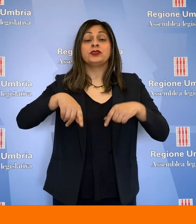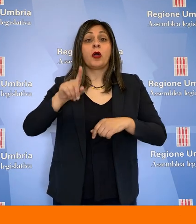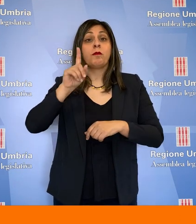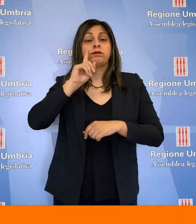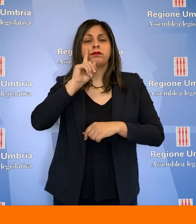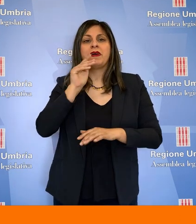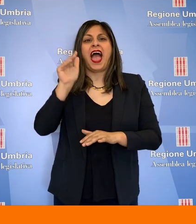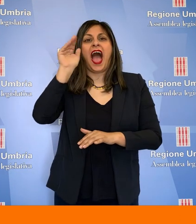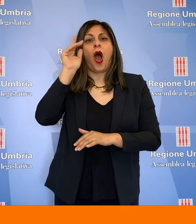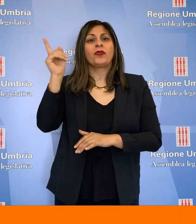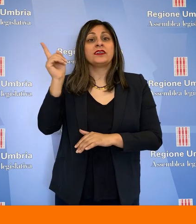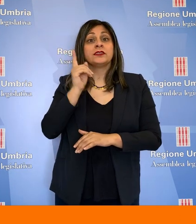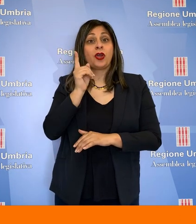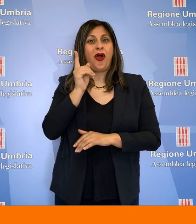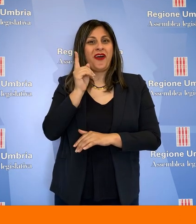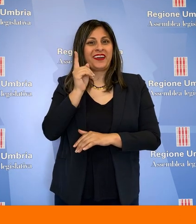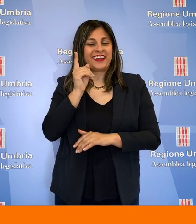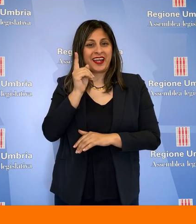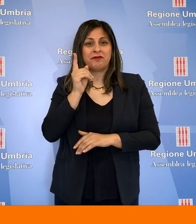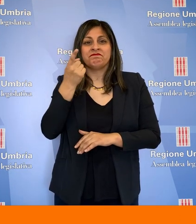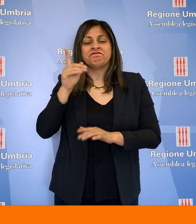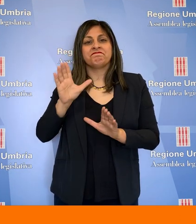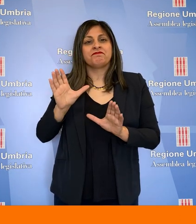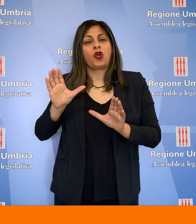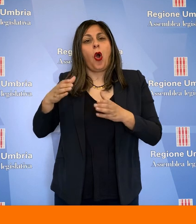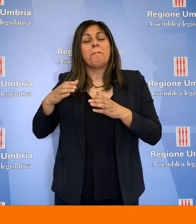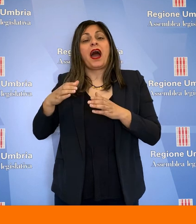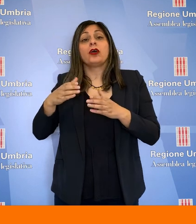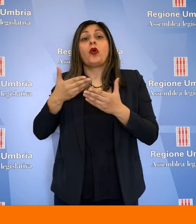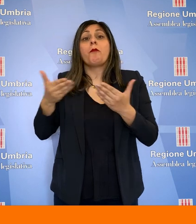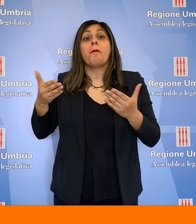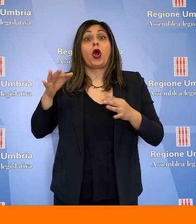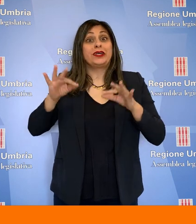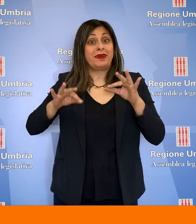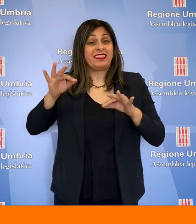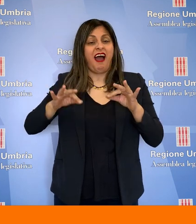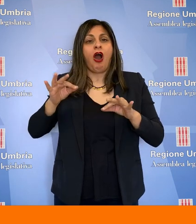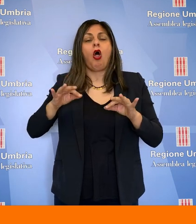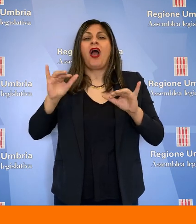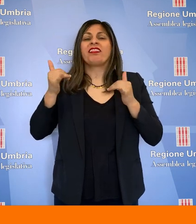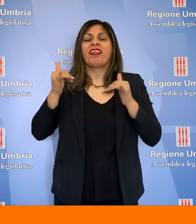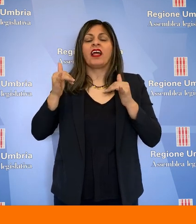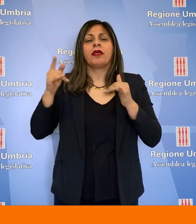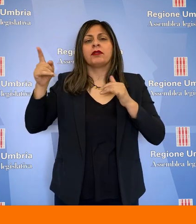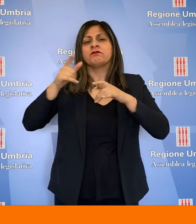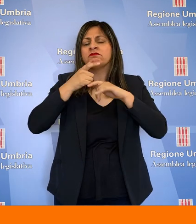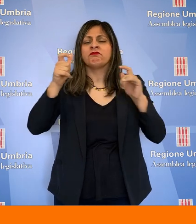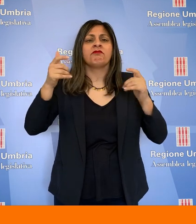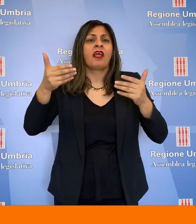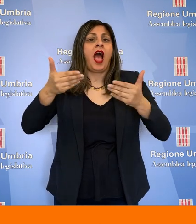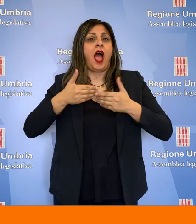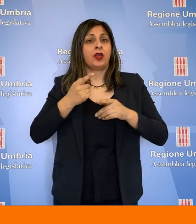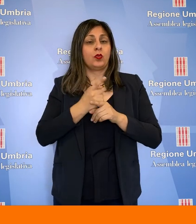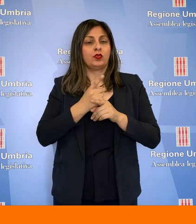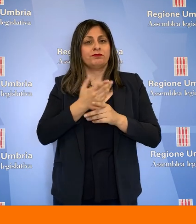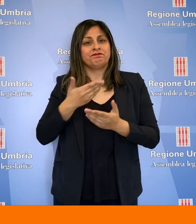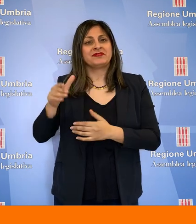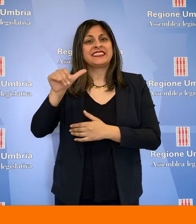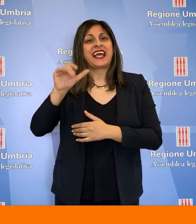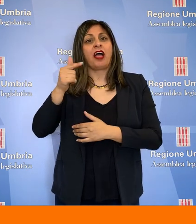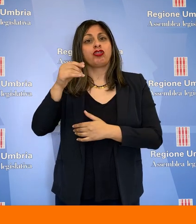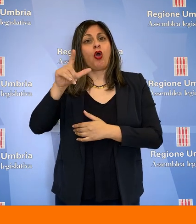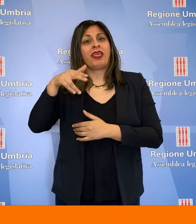Sempre in seconda commissione, in una audizione tenutasi nei giorni scorsi, il grido di aiuto